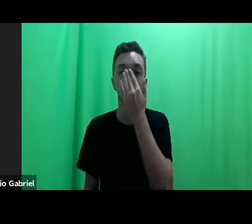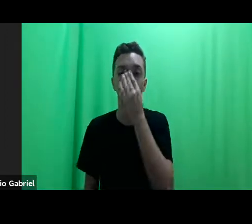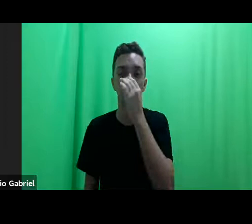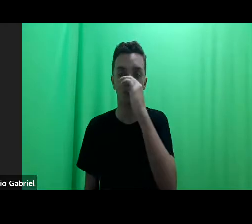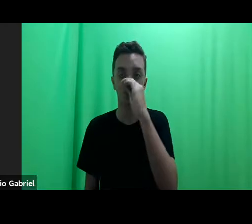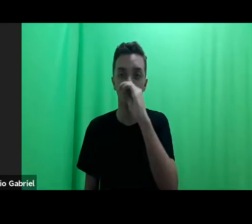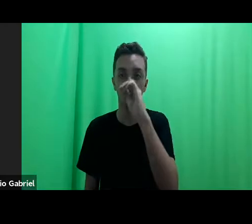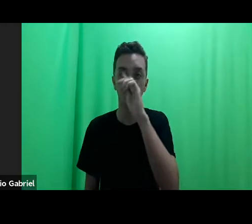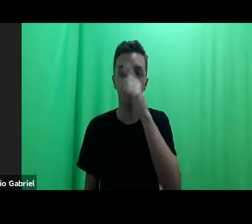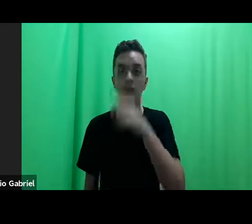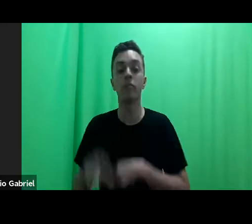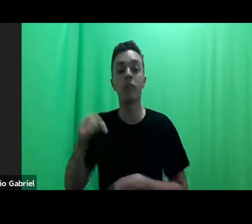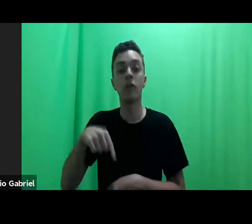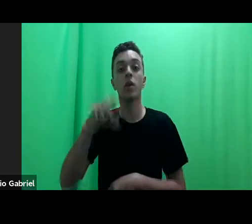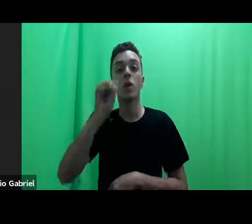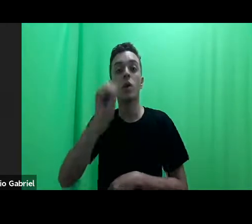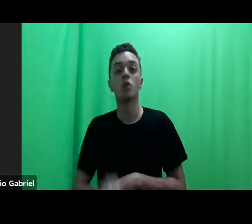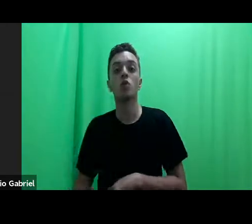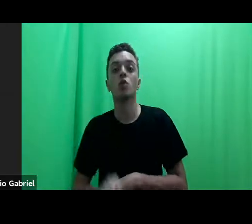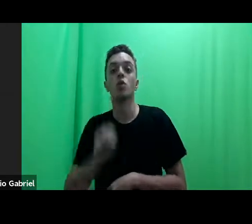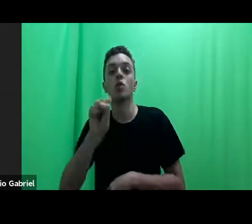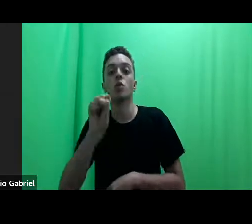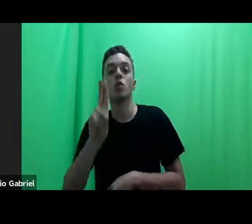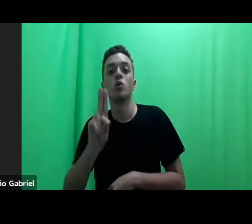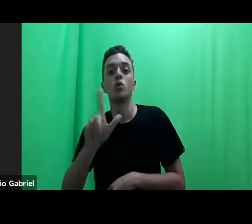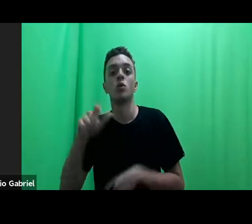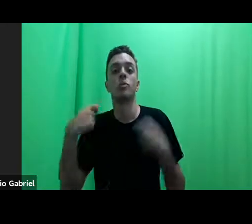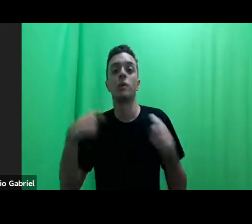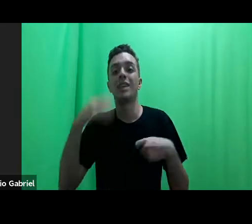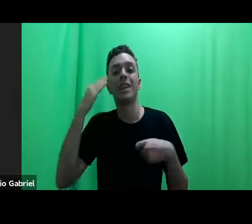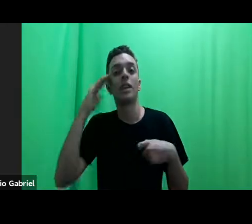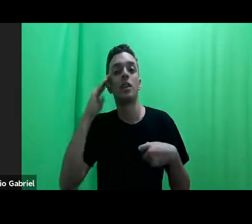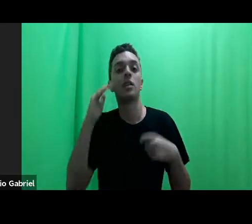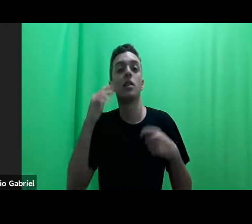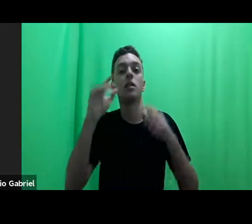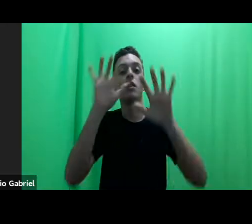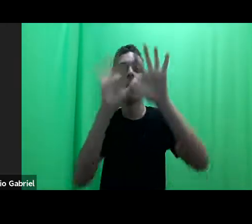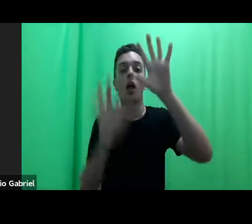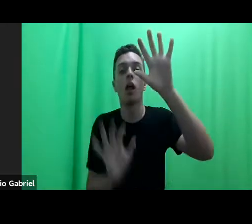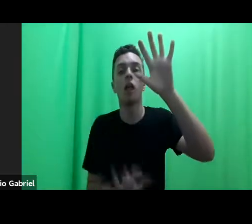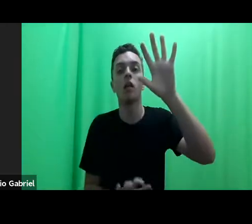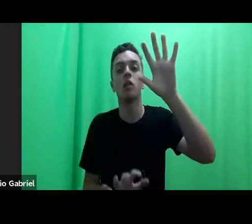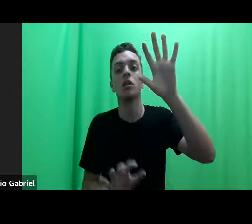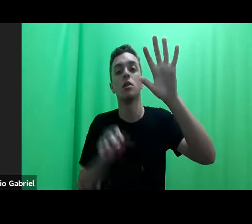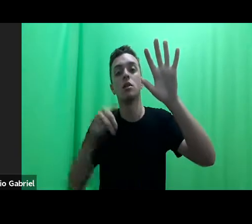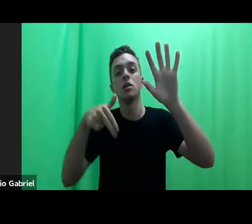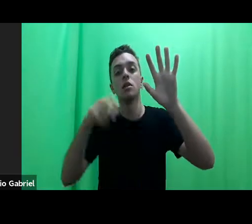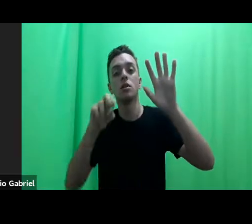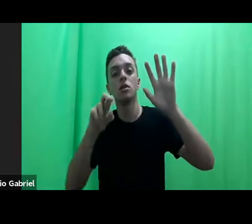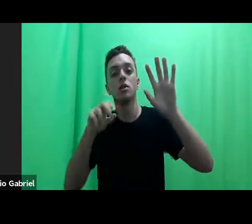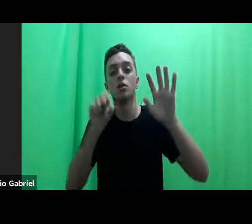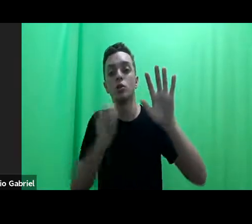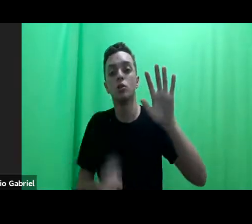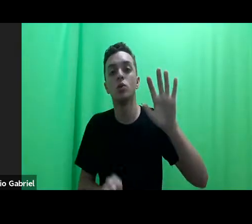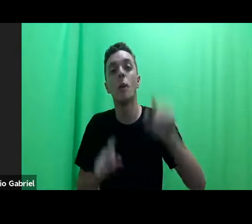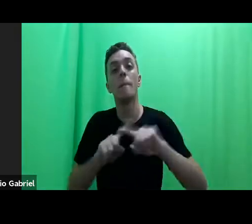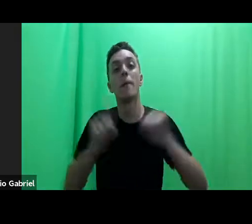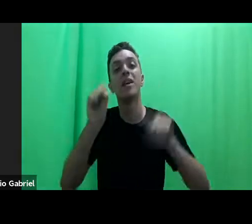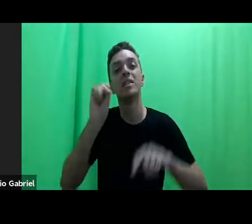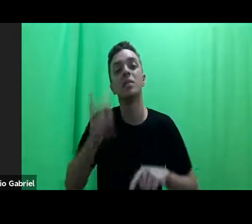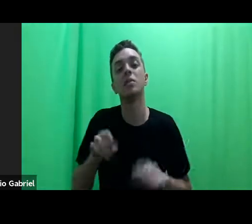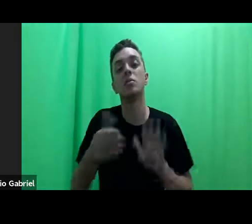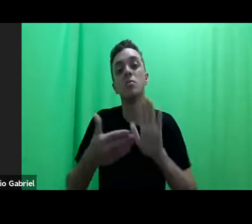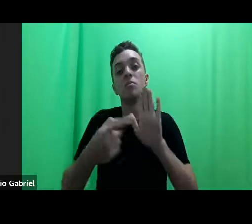não deve ser entendido num sentido geográfico, em oposição ao norte global, senão como uma metáfora para